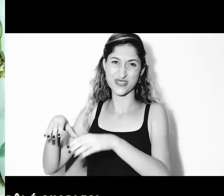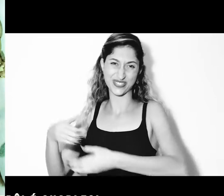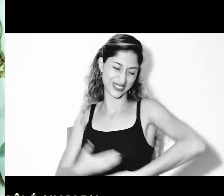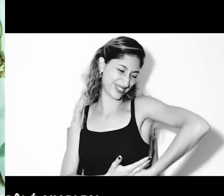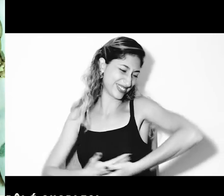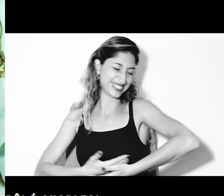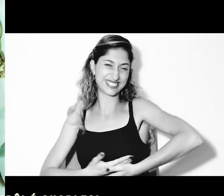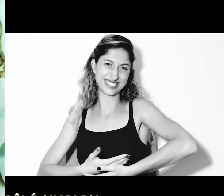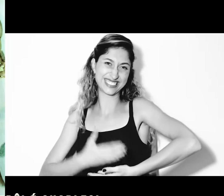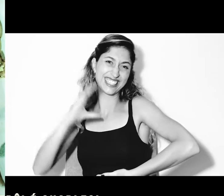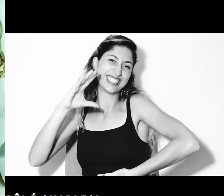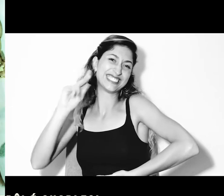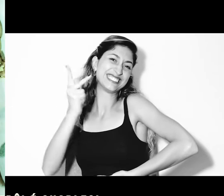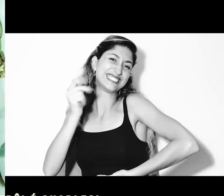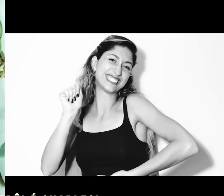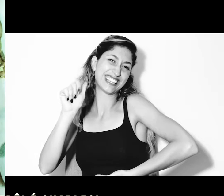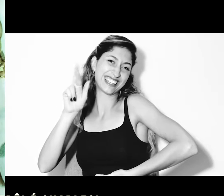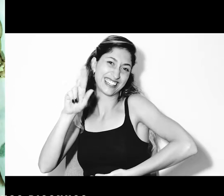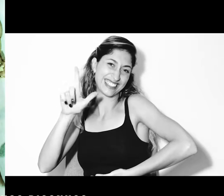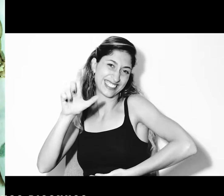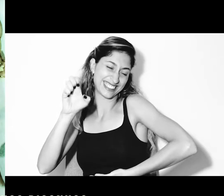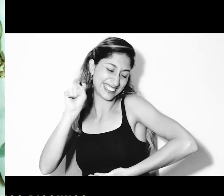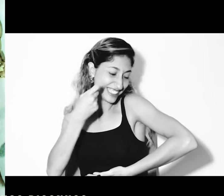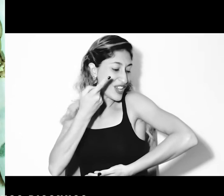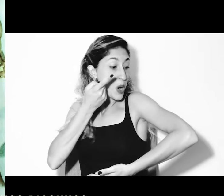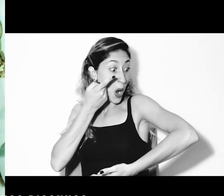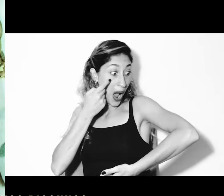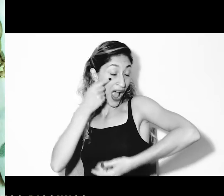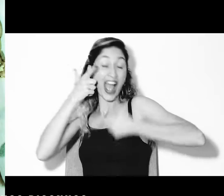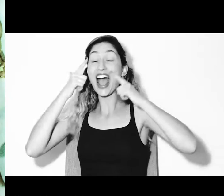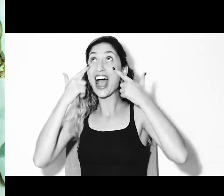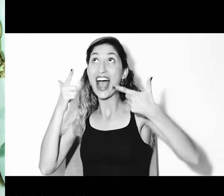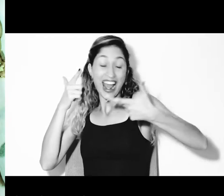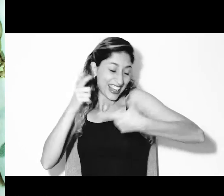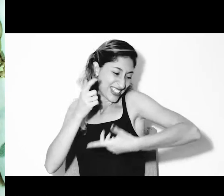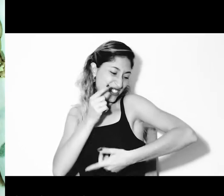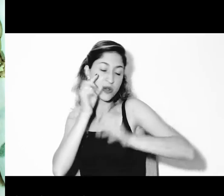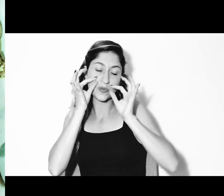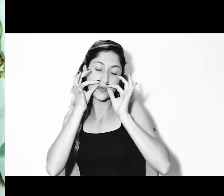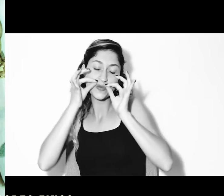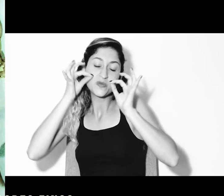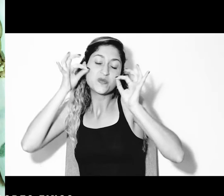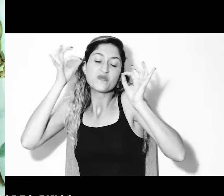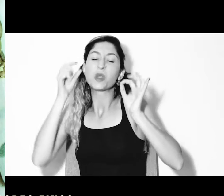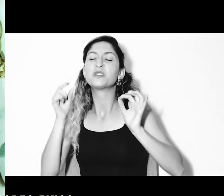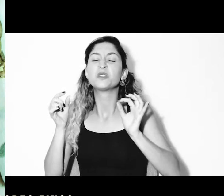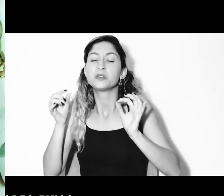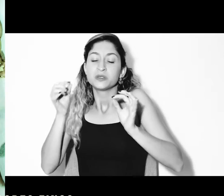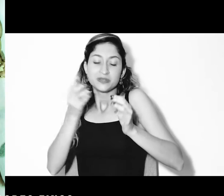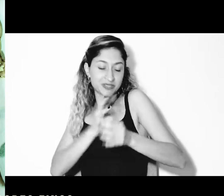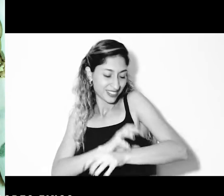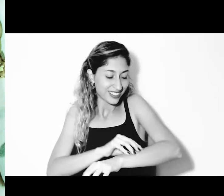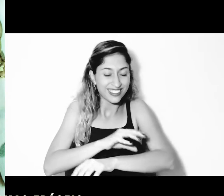É um bebê. É Charles. Olhinhos risonhos, narinas inquietas, pigodes